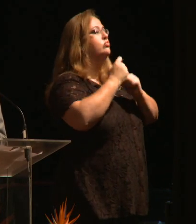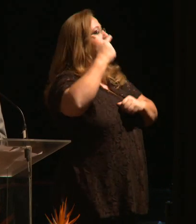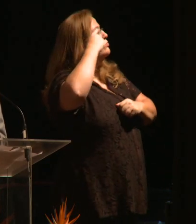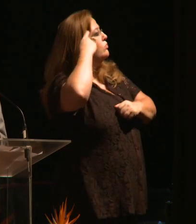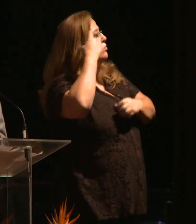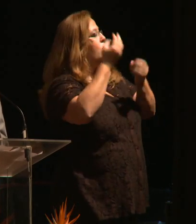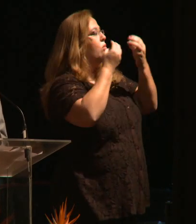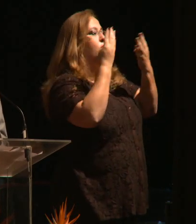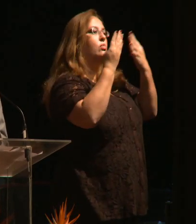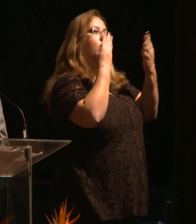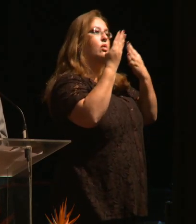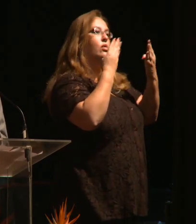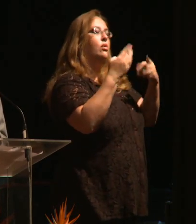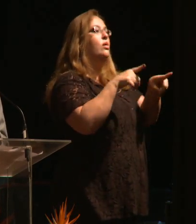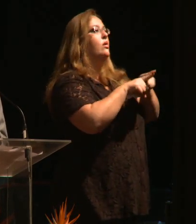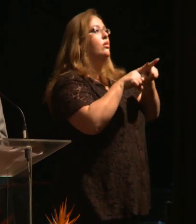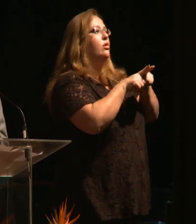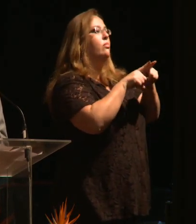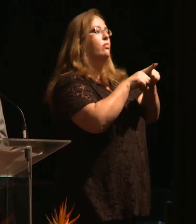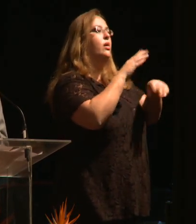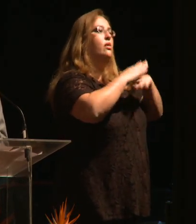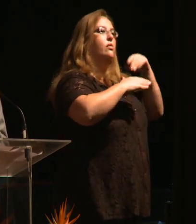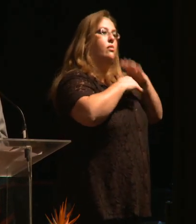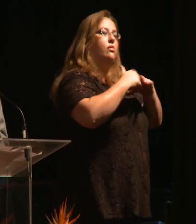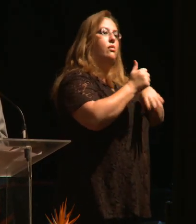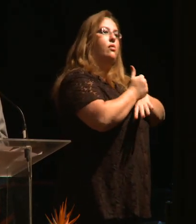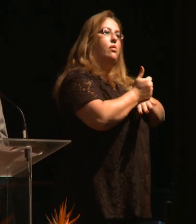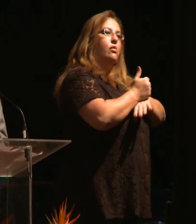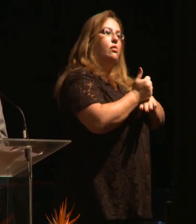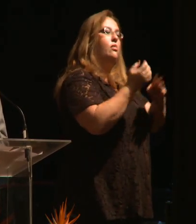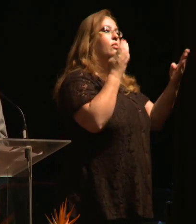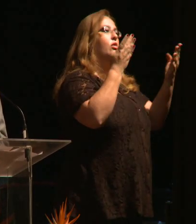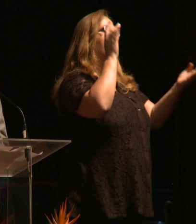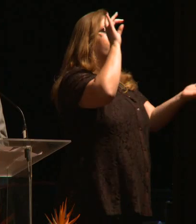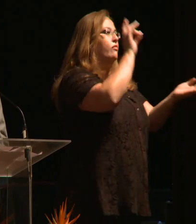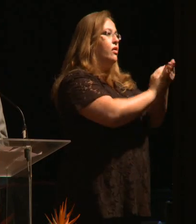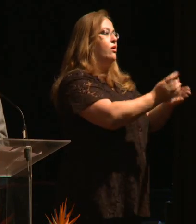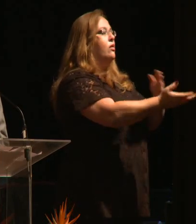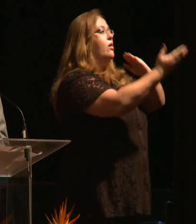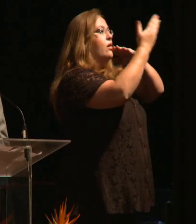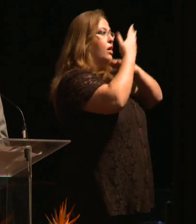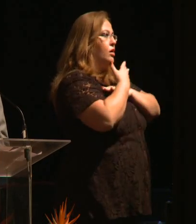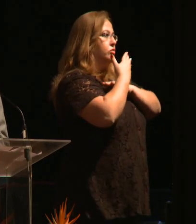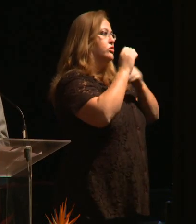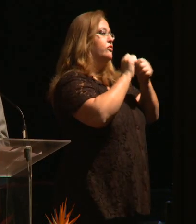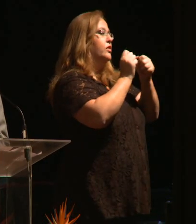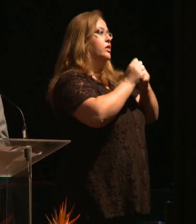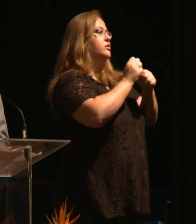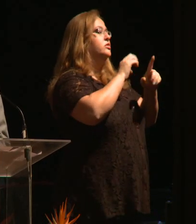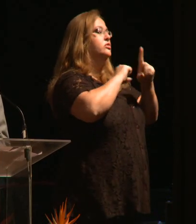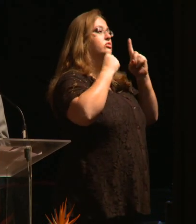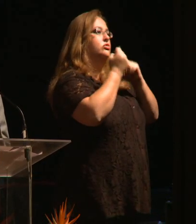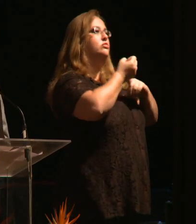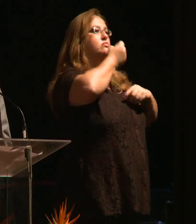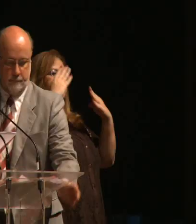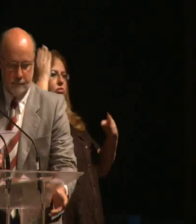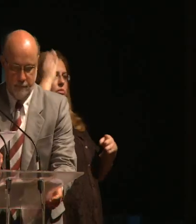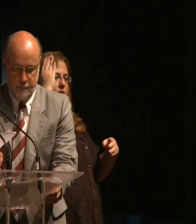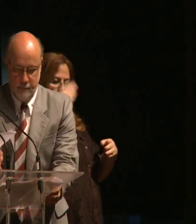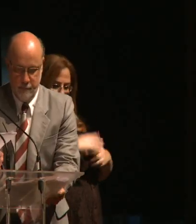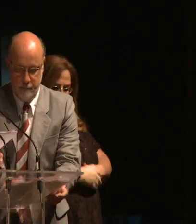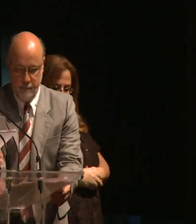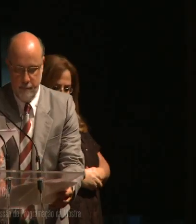na psicologia, refletir sobre as práticas para que a psicologia realmente contribua para a produção do bem comum. Obrigada.